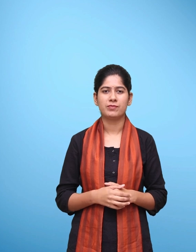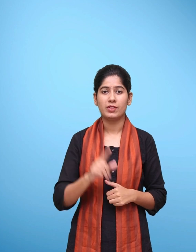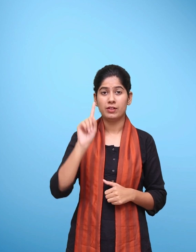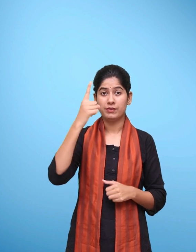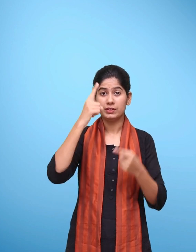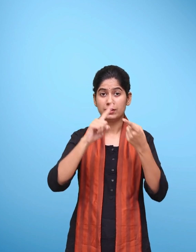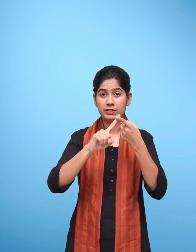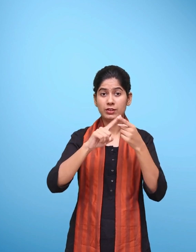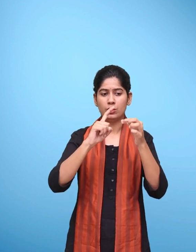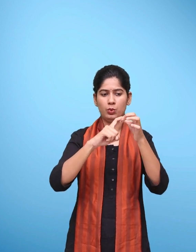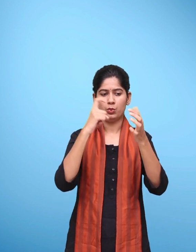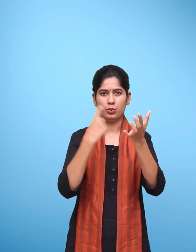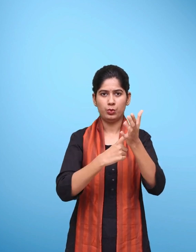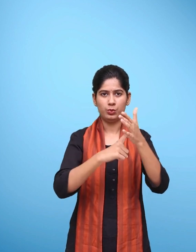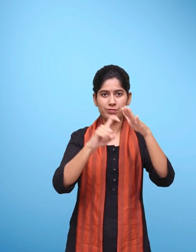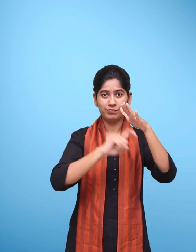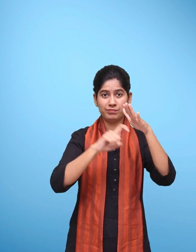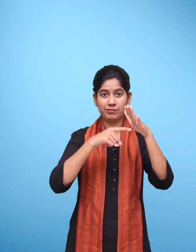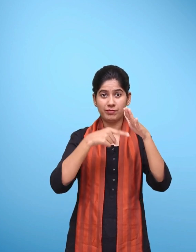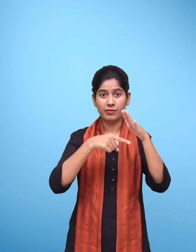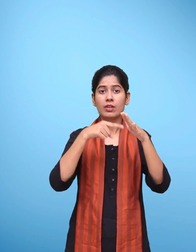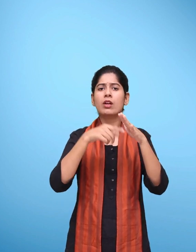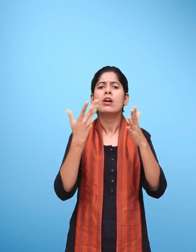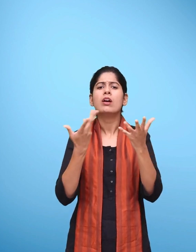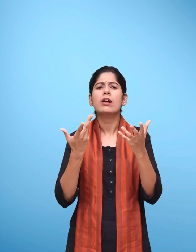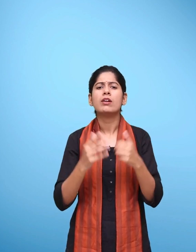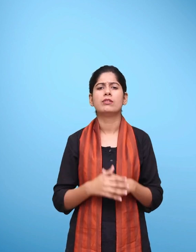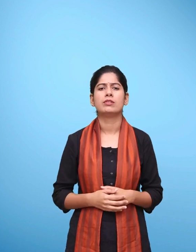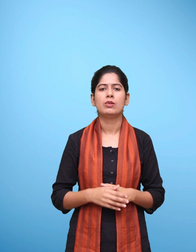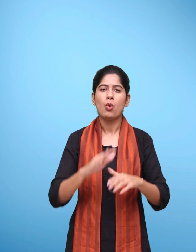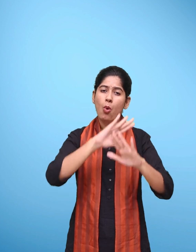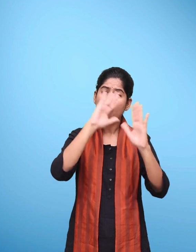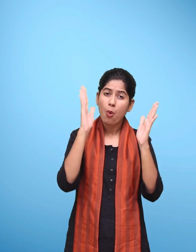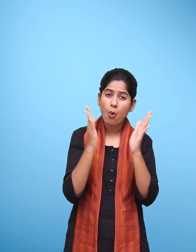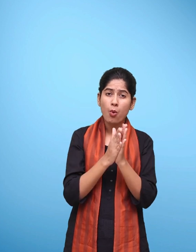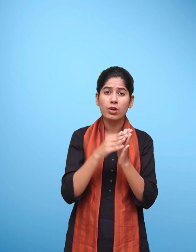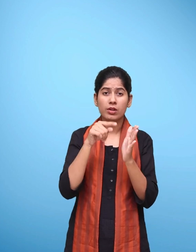पहला QR कोड संपोर्ण ई पाठ्थे पुस्तक प्राप्त करने के लिए है